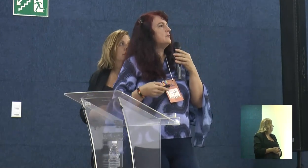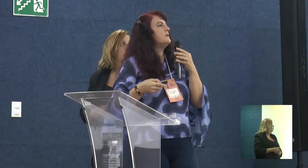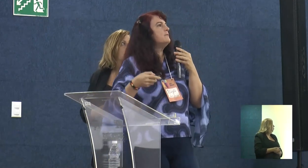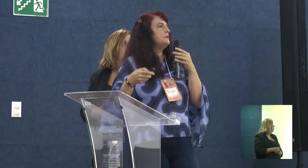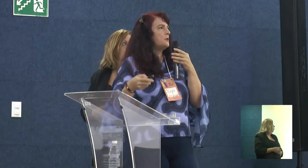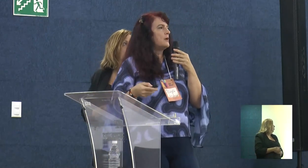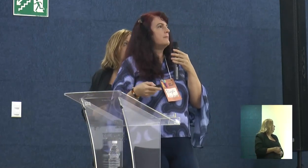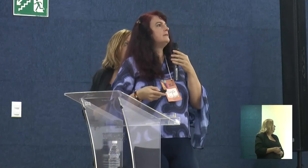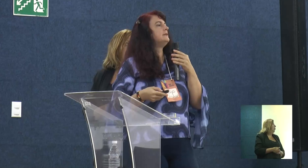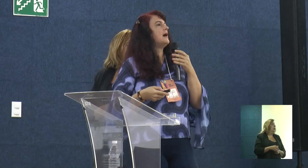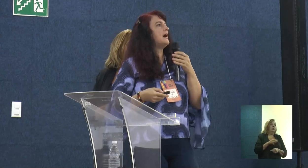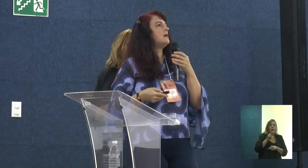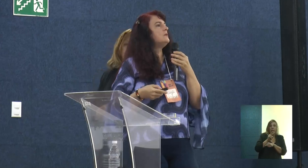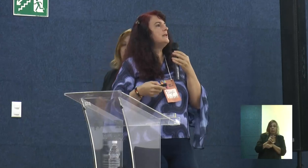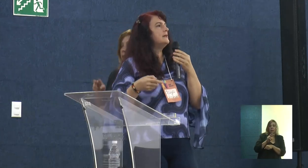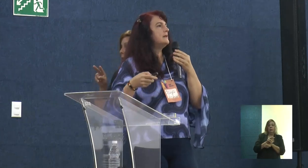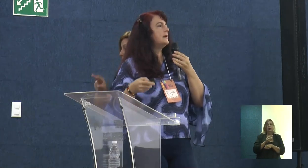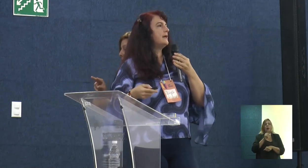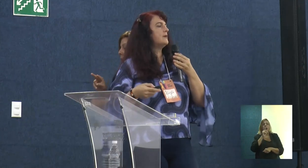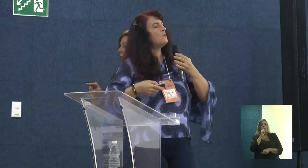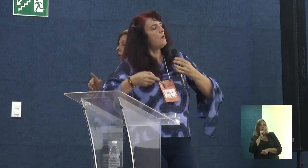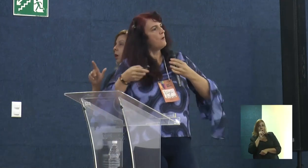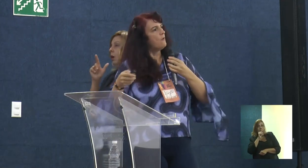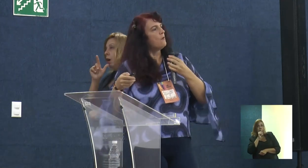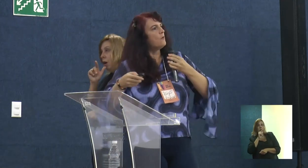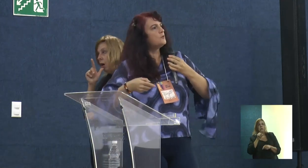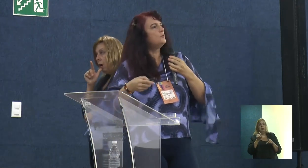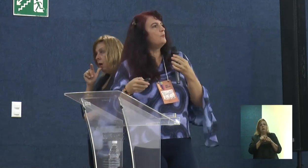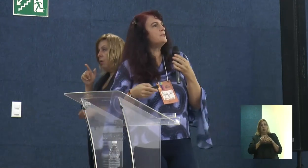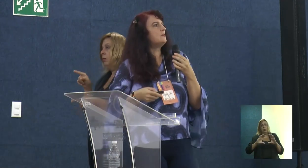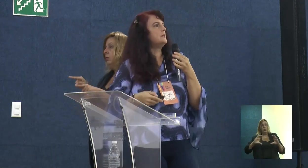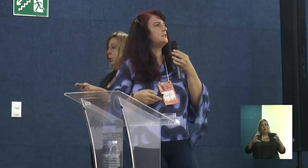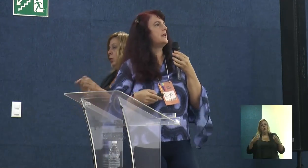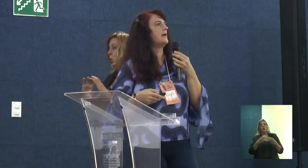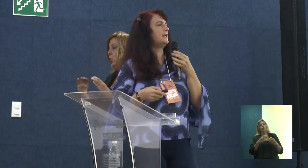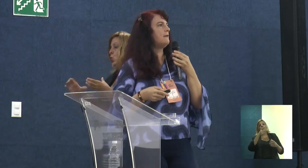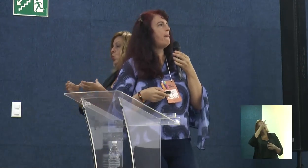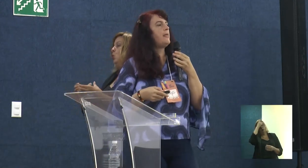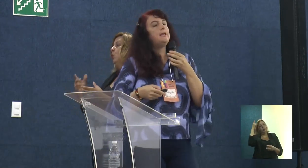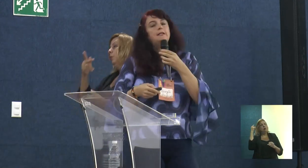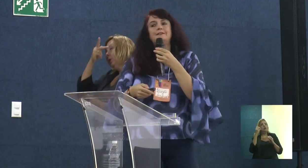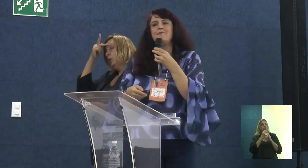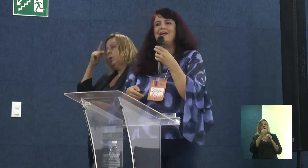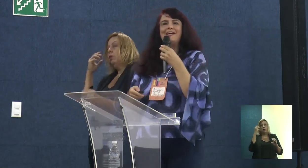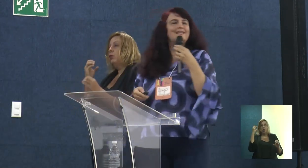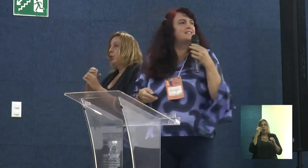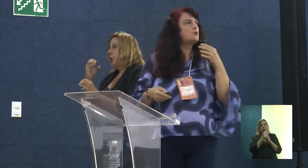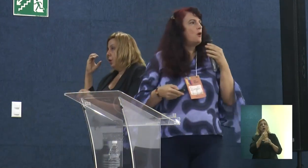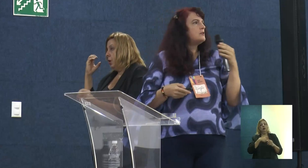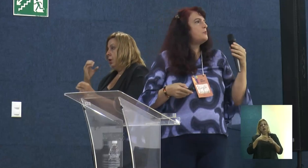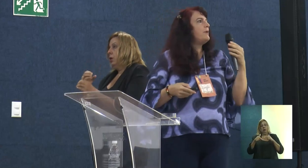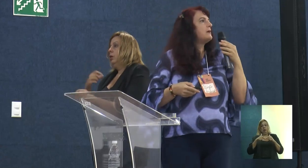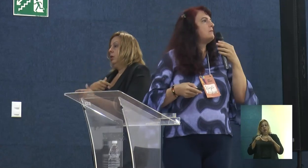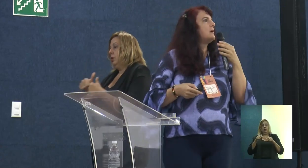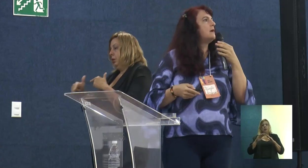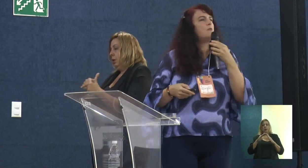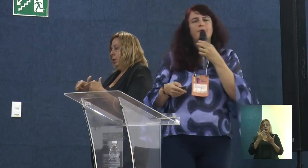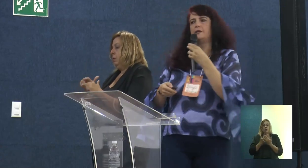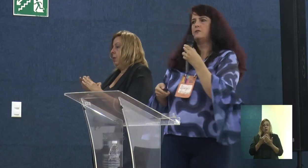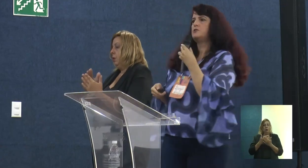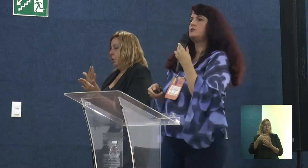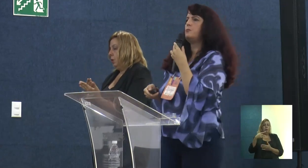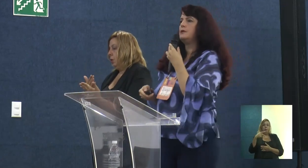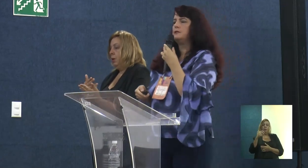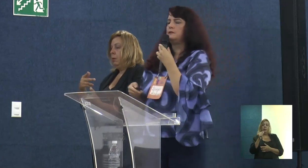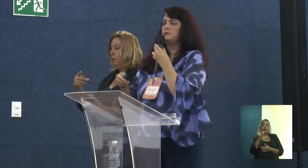fazendo também monitoramento da água com o conjunto pessoal da engenharia, trabalhar nas escolas do Paranoá